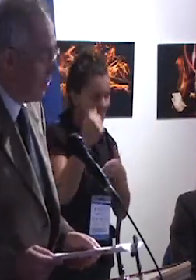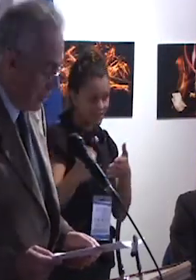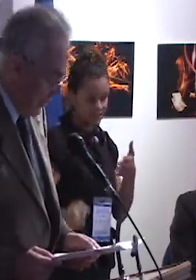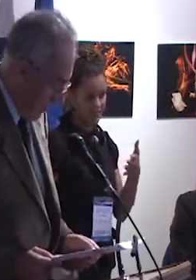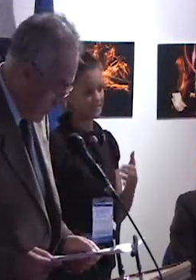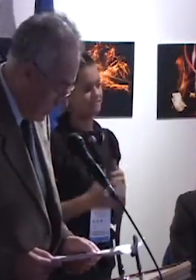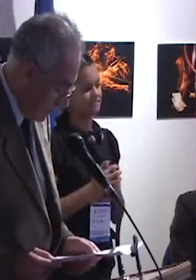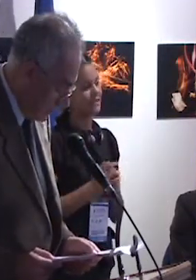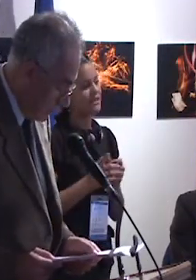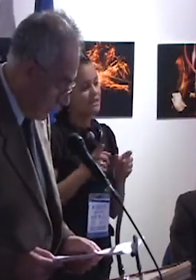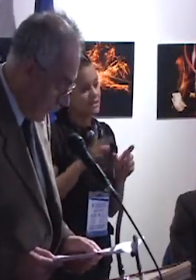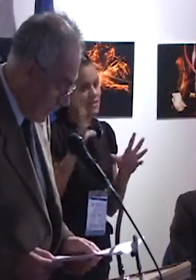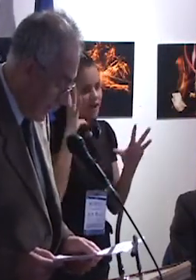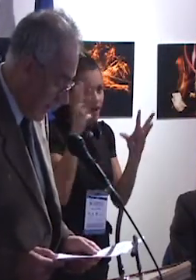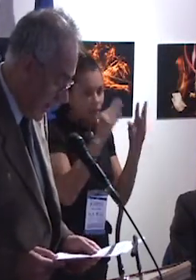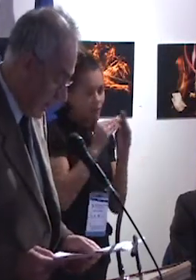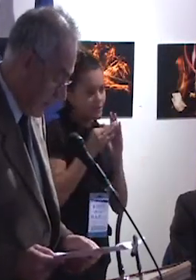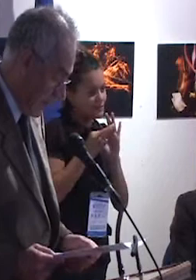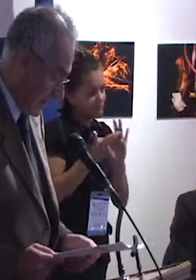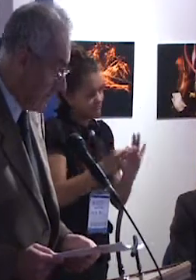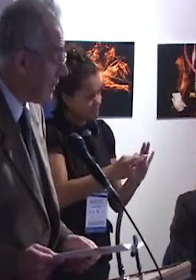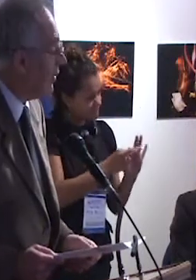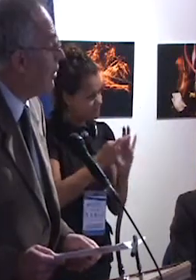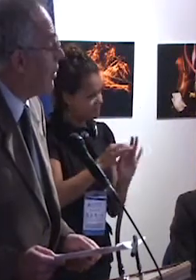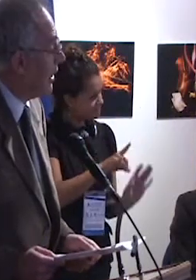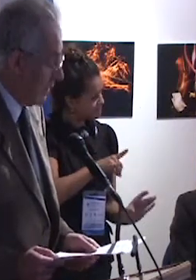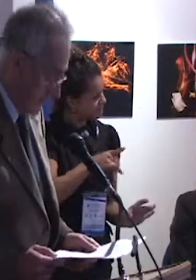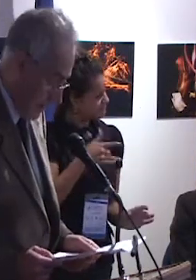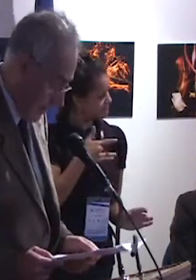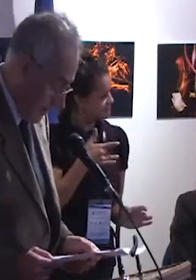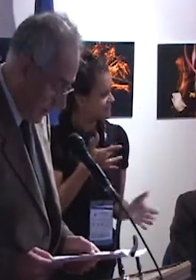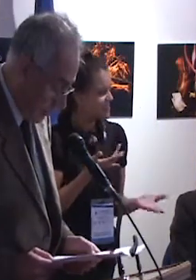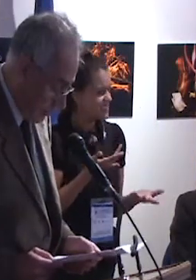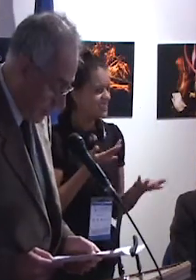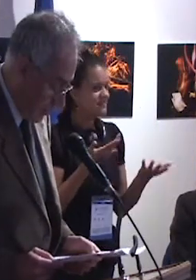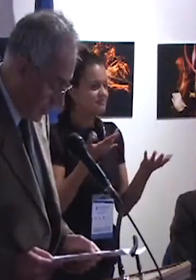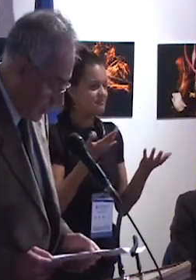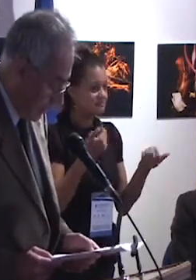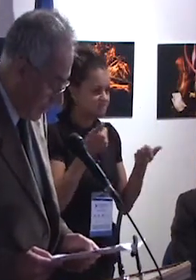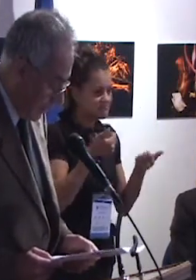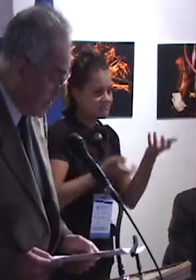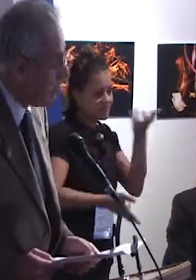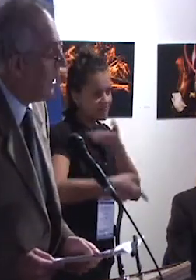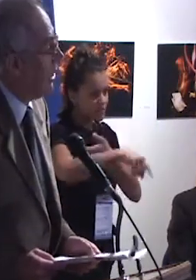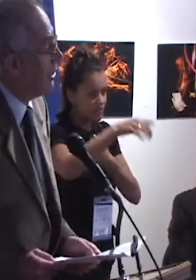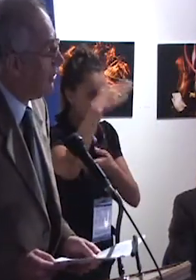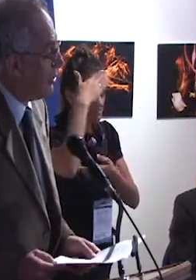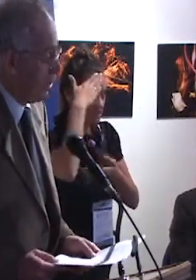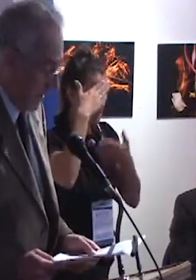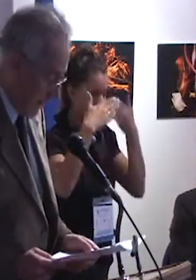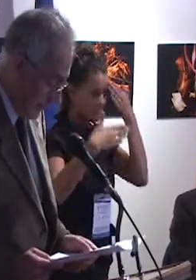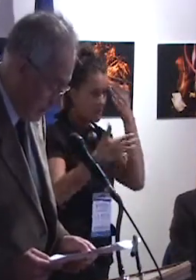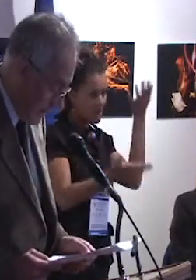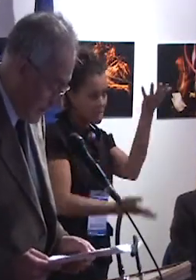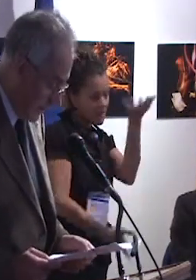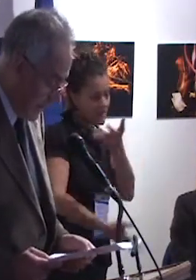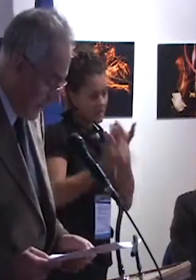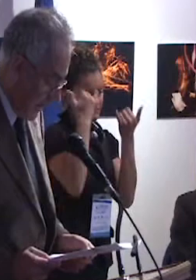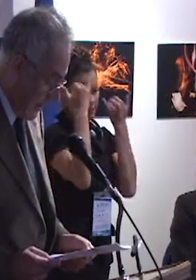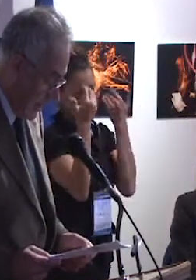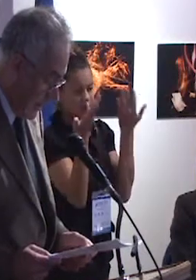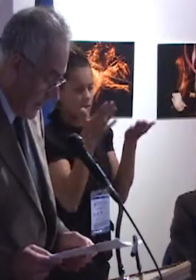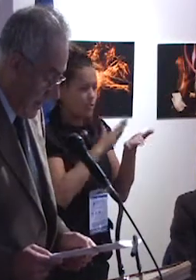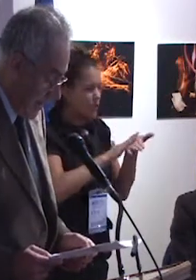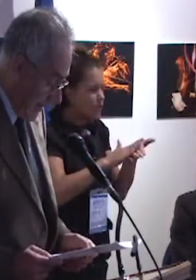consolidación de afectos. Buena manera de compartir sabidurías y construir condiciones para una sociedad más